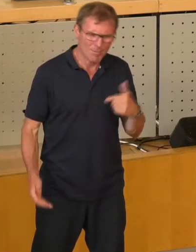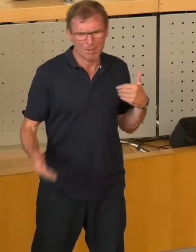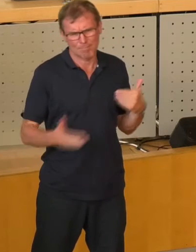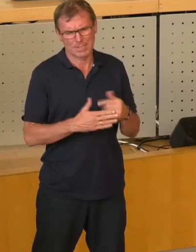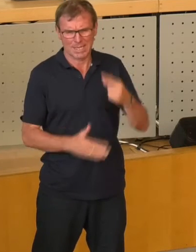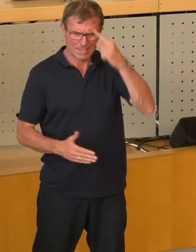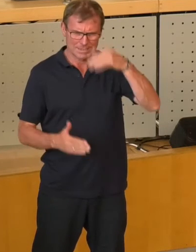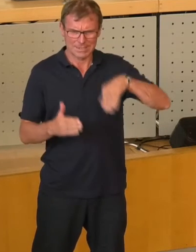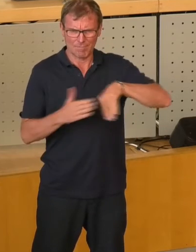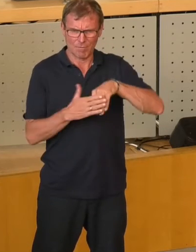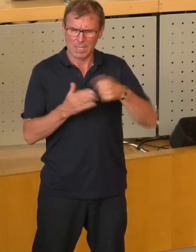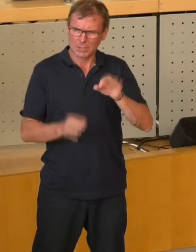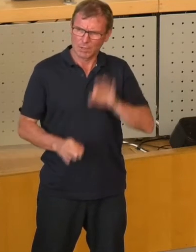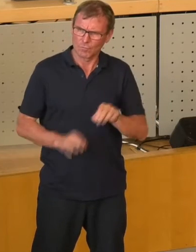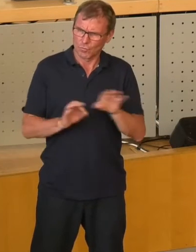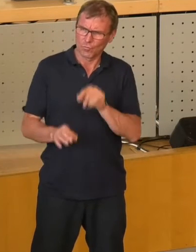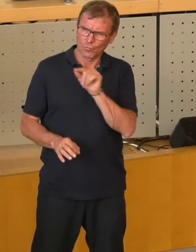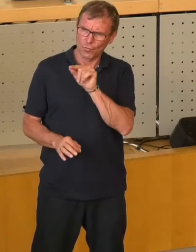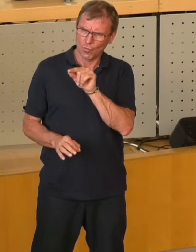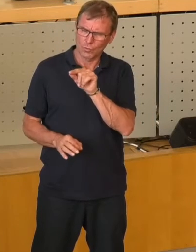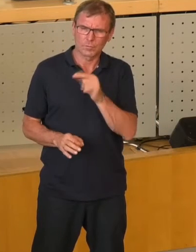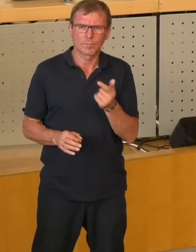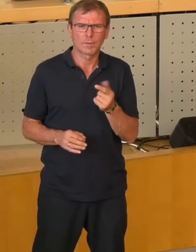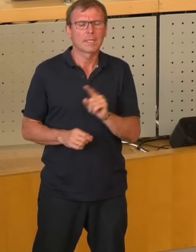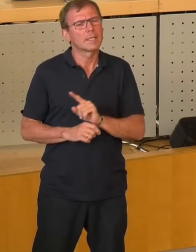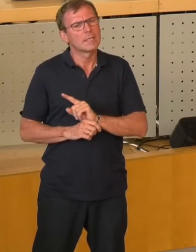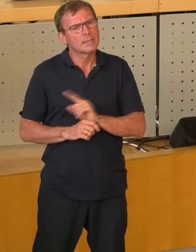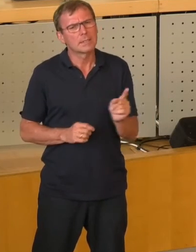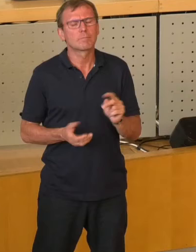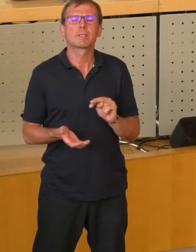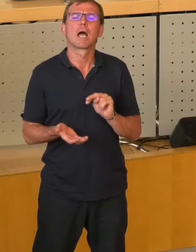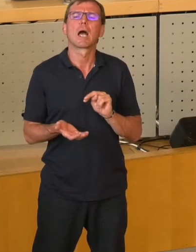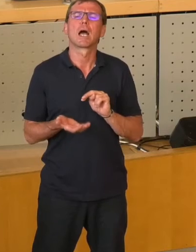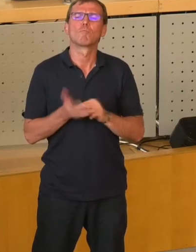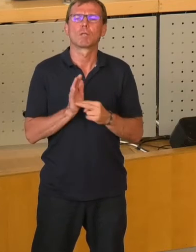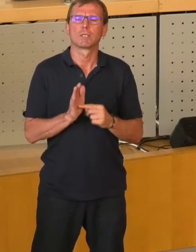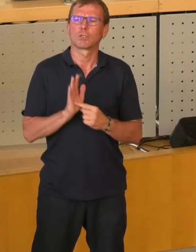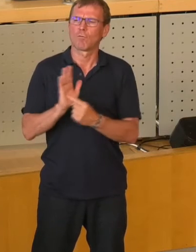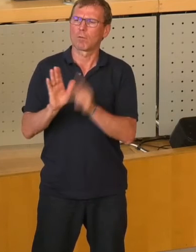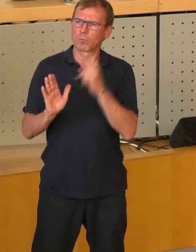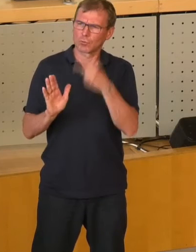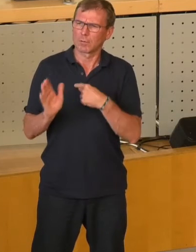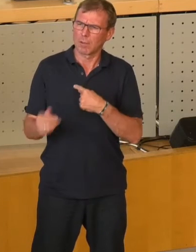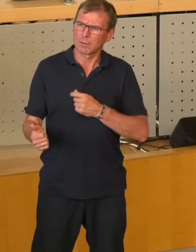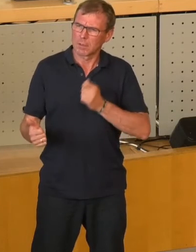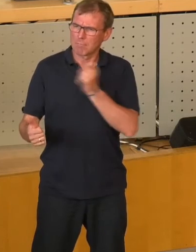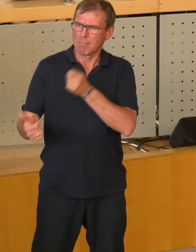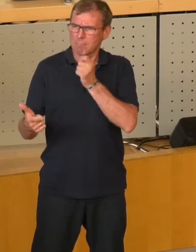die Geschäftsführung nicht mit politischen Vorgaben aus dem Stadtrat zu gängeln